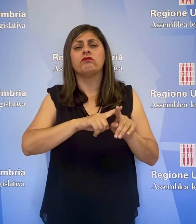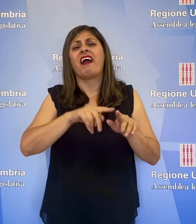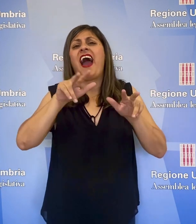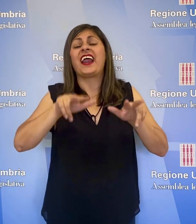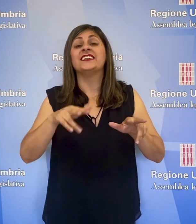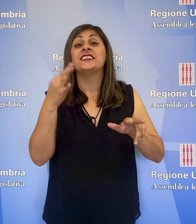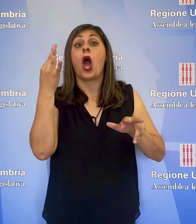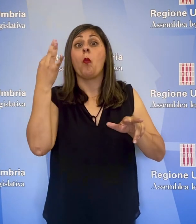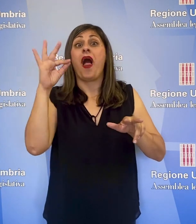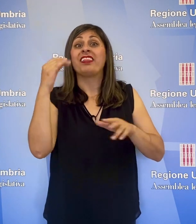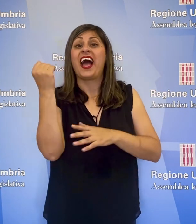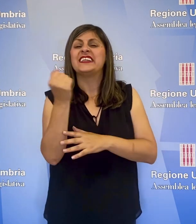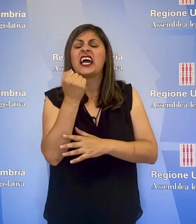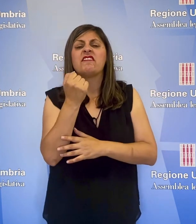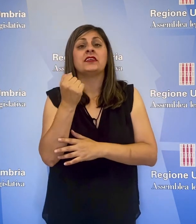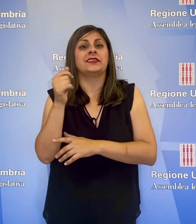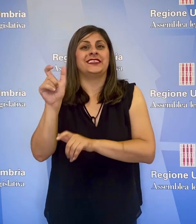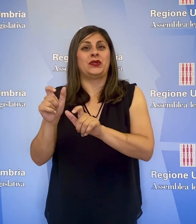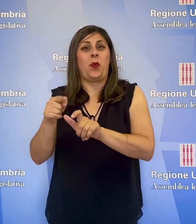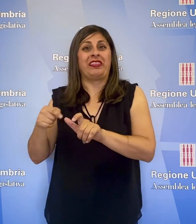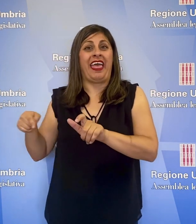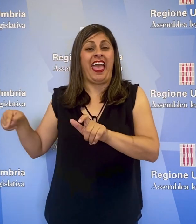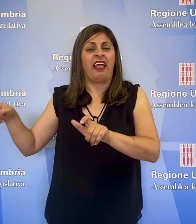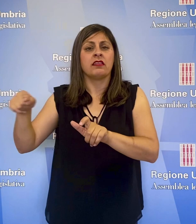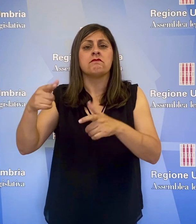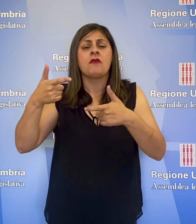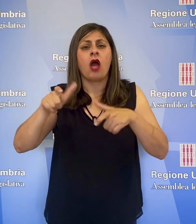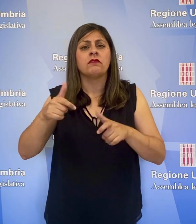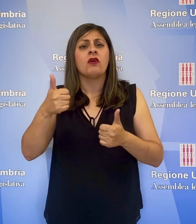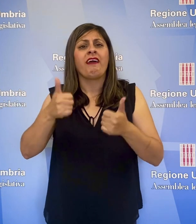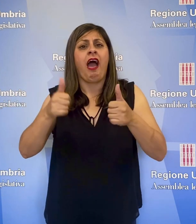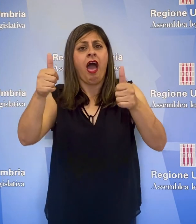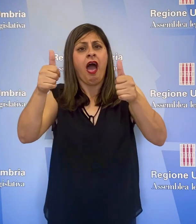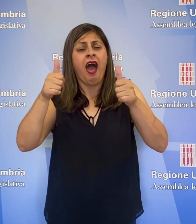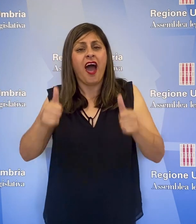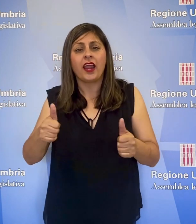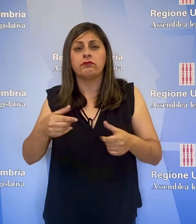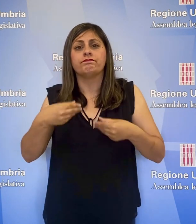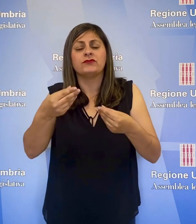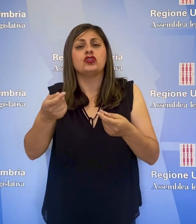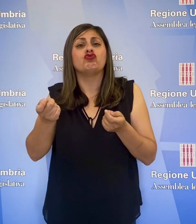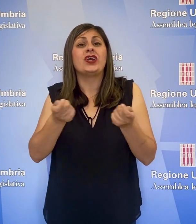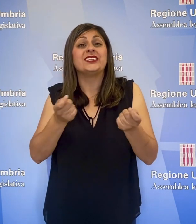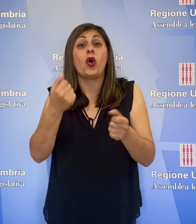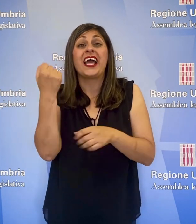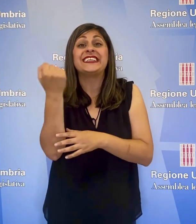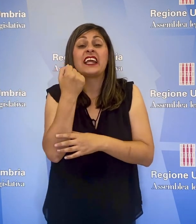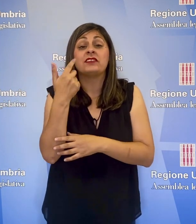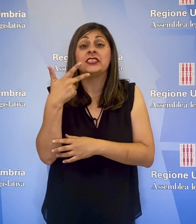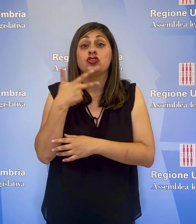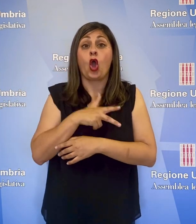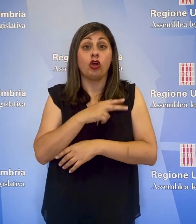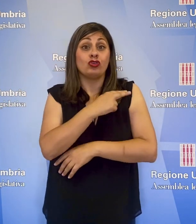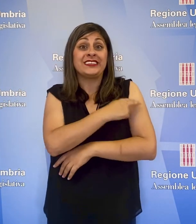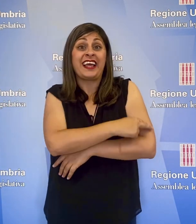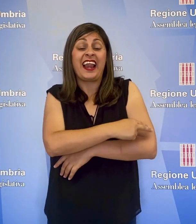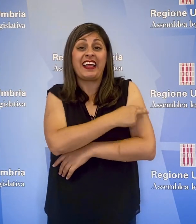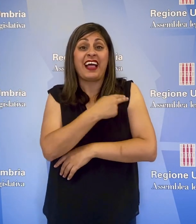qualità dei servizi per gli utenti rispetto al massimo ribasso nella gara per la gestione di tutti i servizi sociosanitari